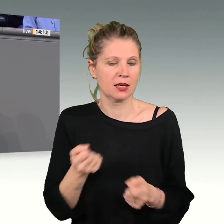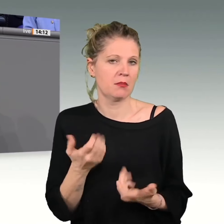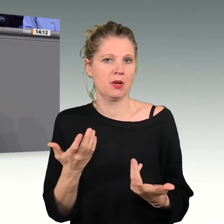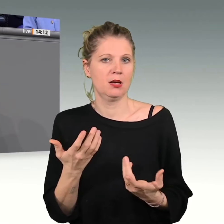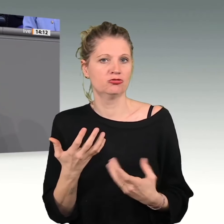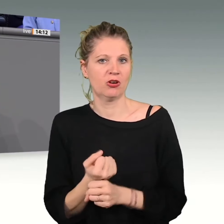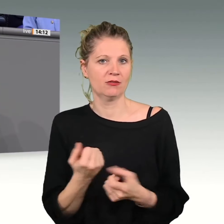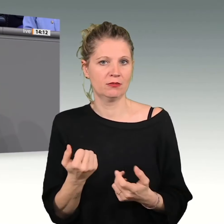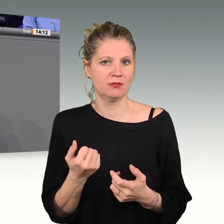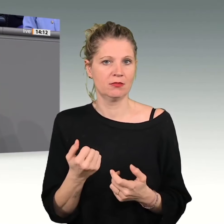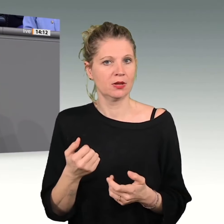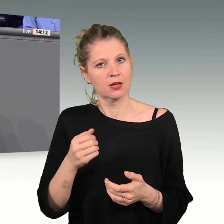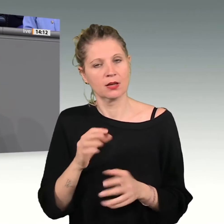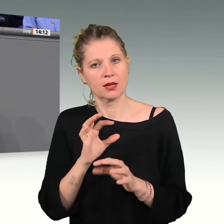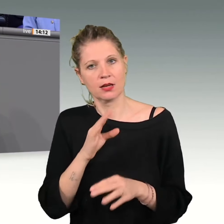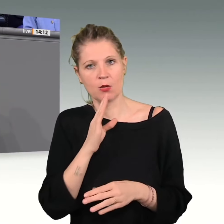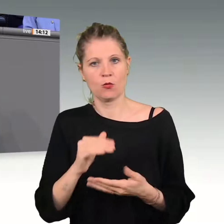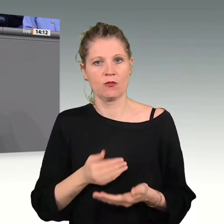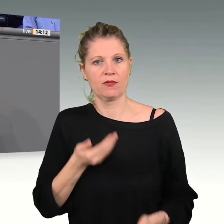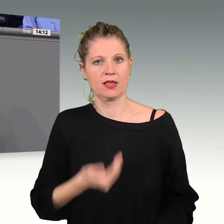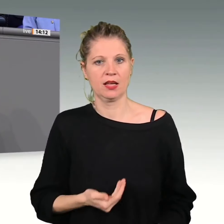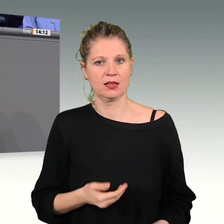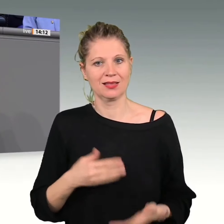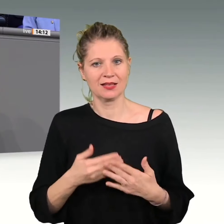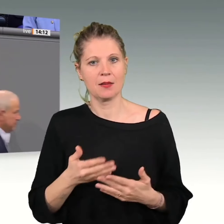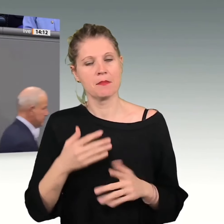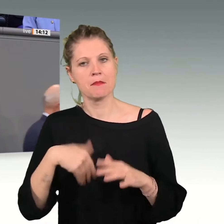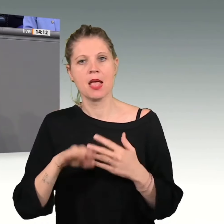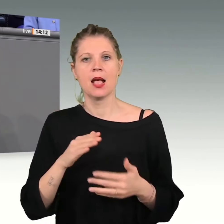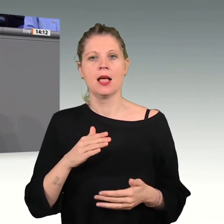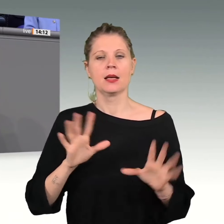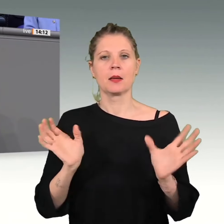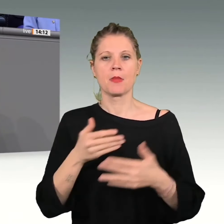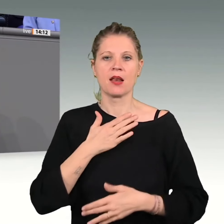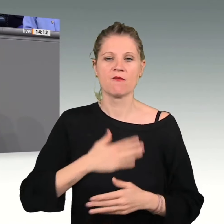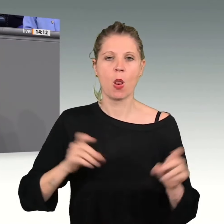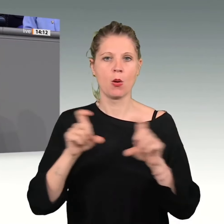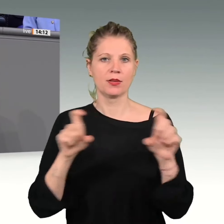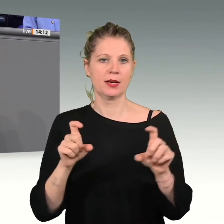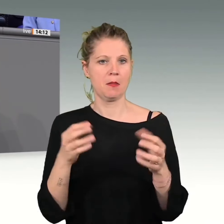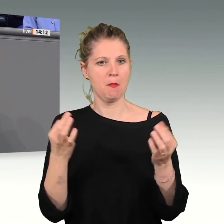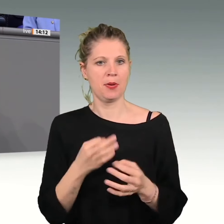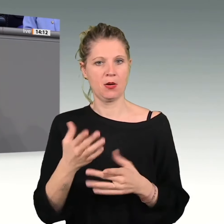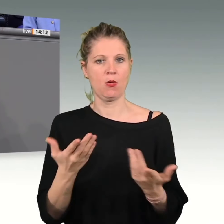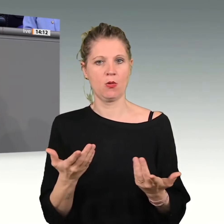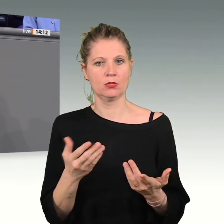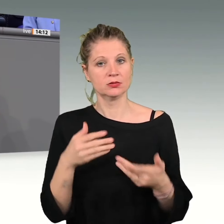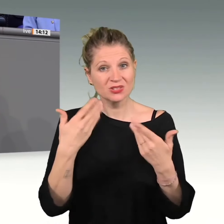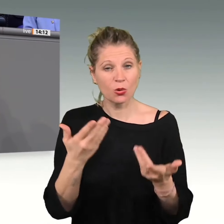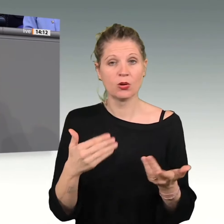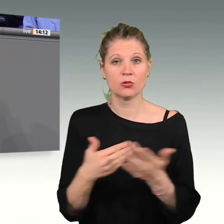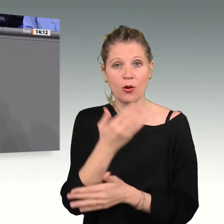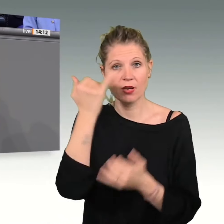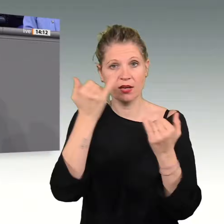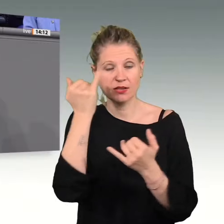gemeinwohlorientierte Unternehmen zum Tragen, um genau solche Probleme mit neuen Ideen zu lösen. Ich empfehle hier als Weiterbildungslektüre